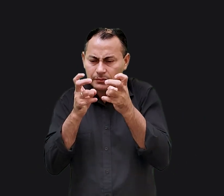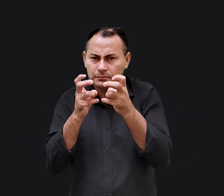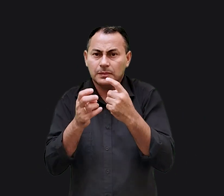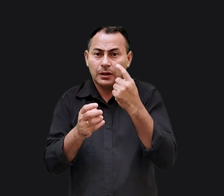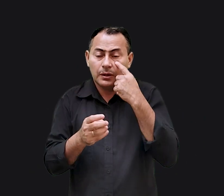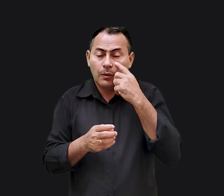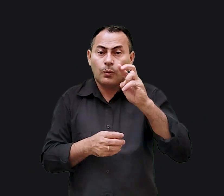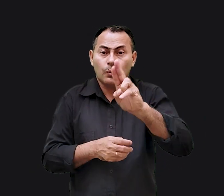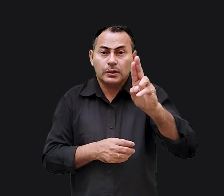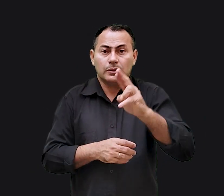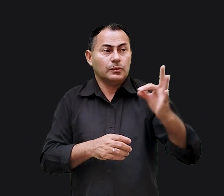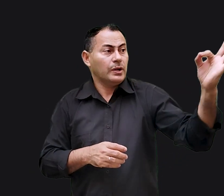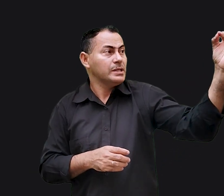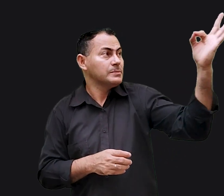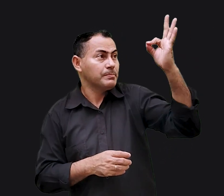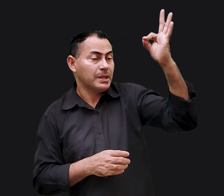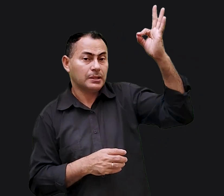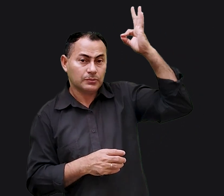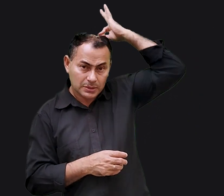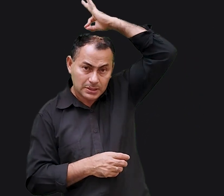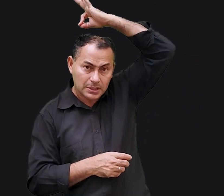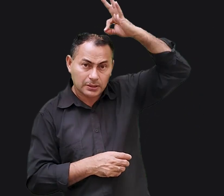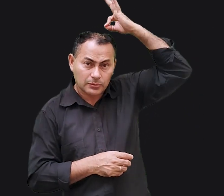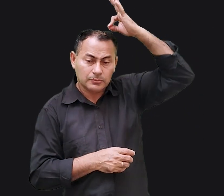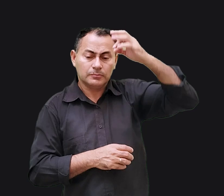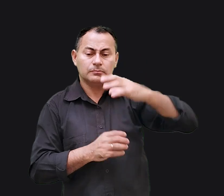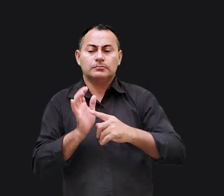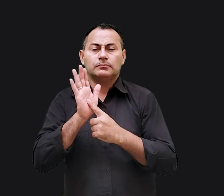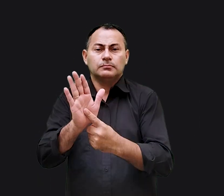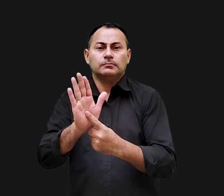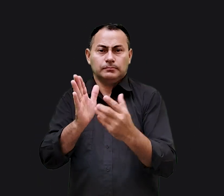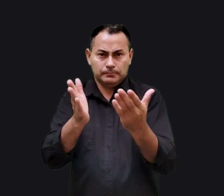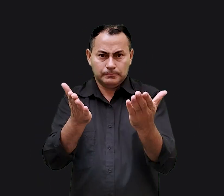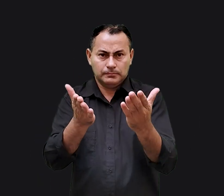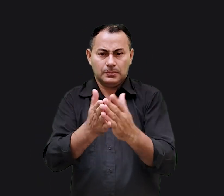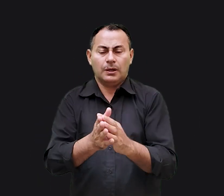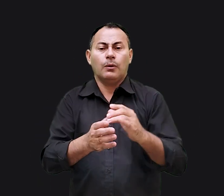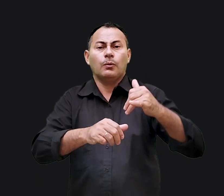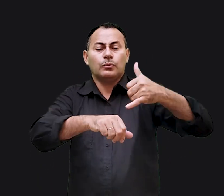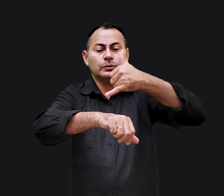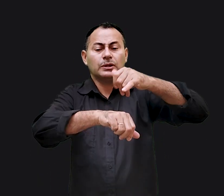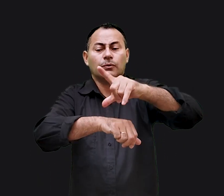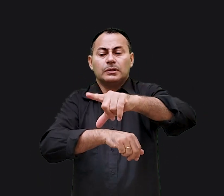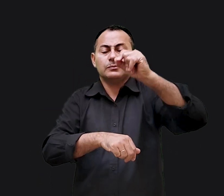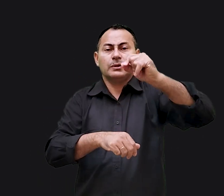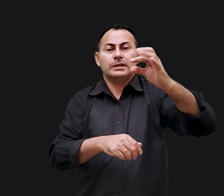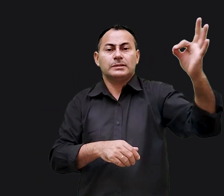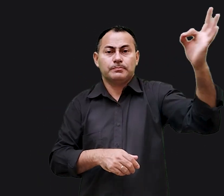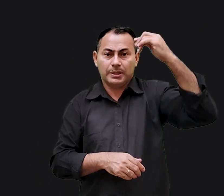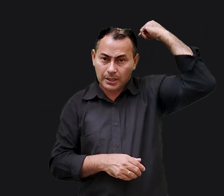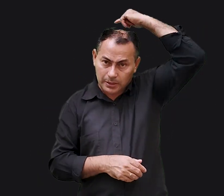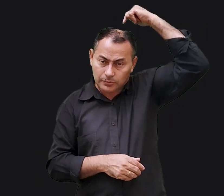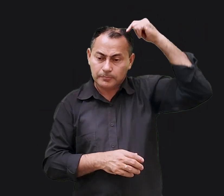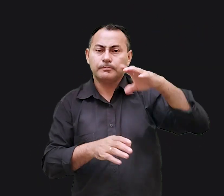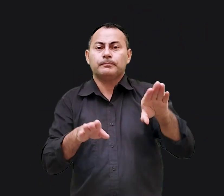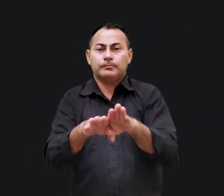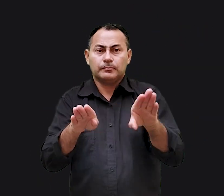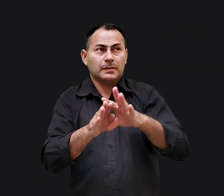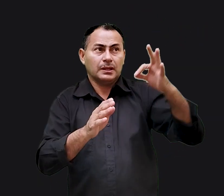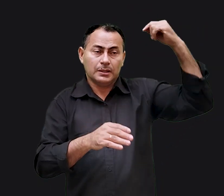Observe a preposição usada para o Espírito Santo, sobre. Isso implica numa unção do Espírito Santo. O Espírito Santo